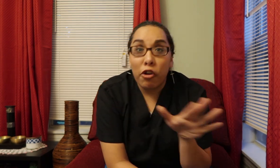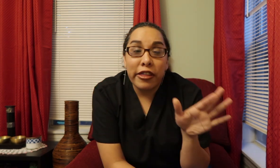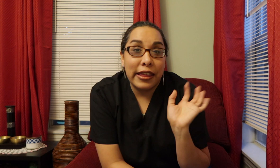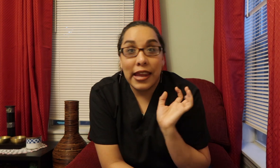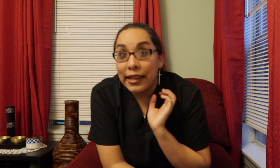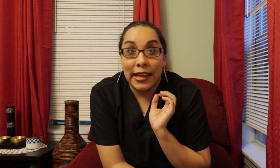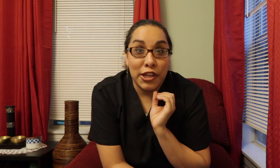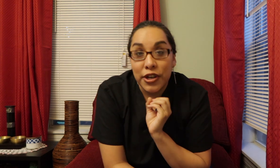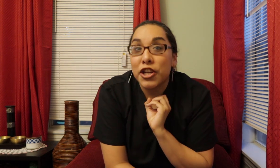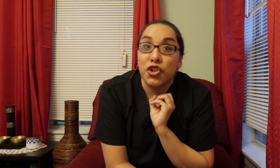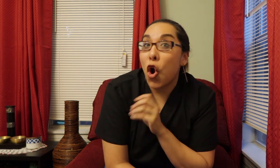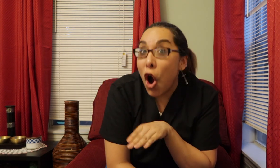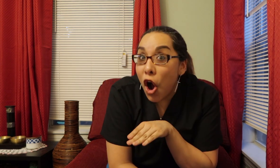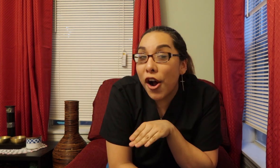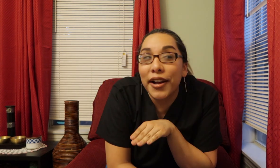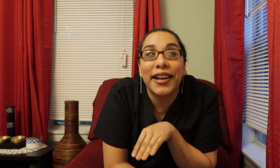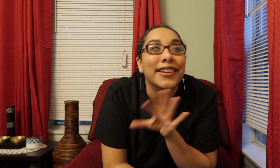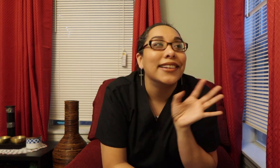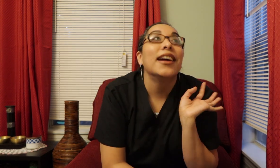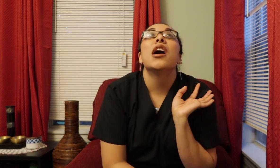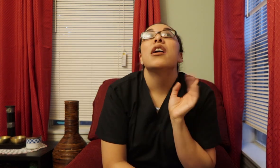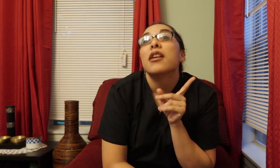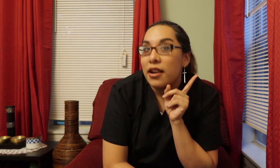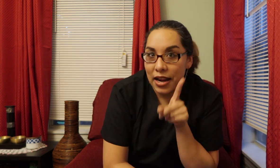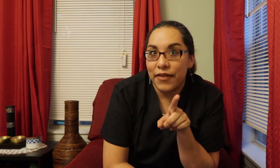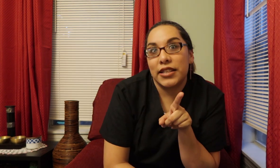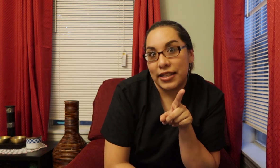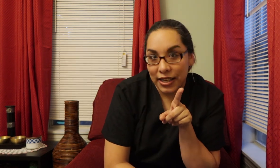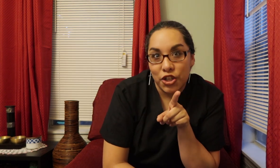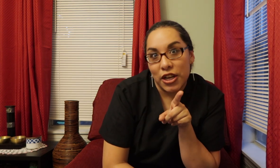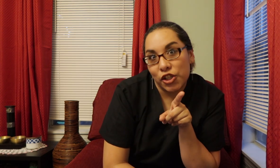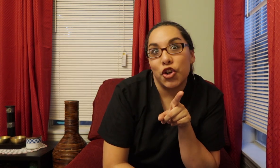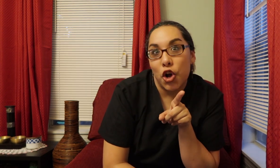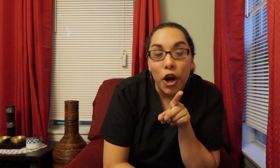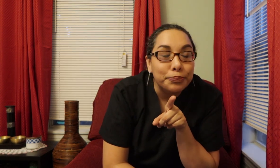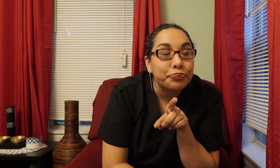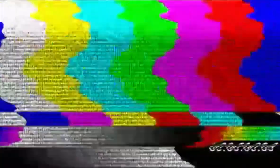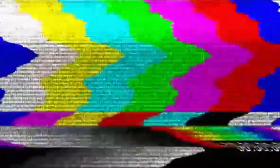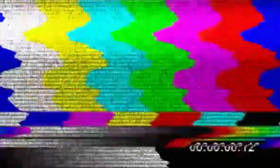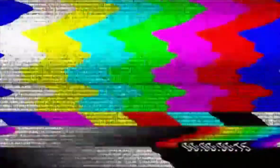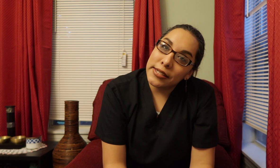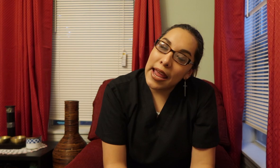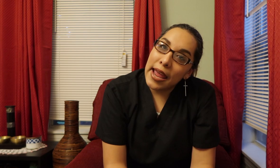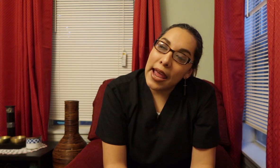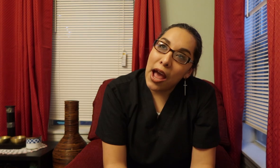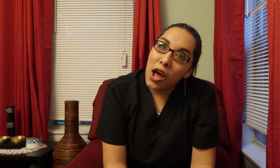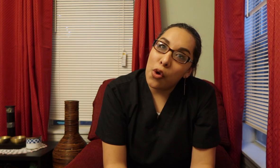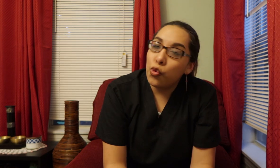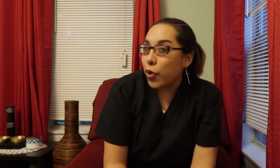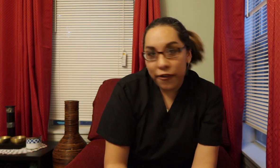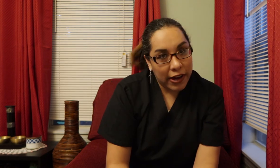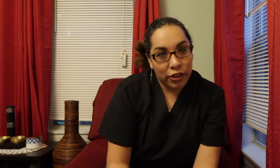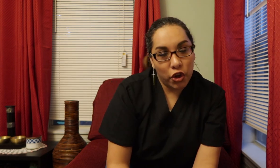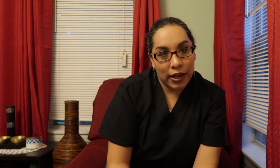error de aquí Que es an international call Never say It's an international call No sé A un huerfanito